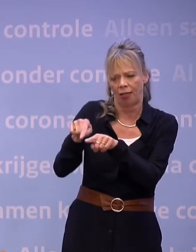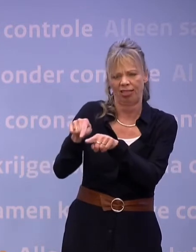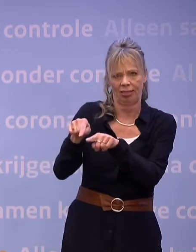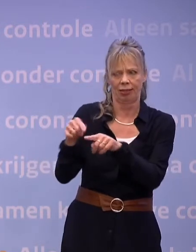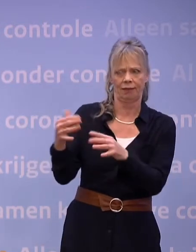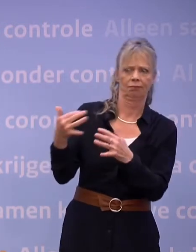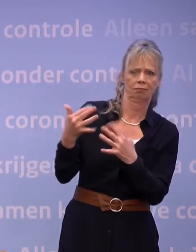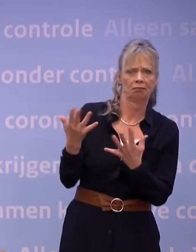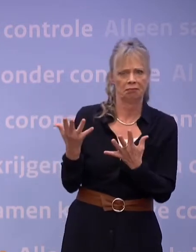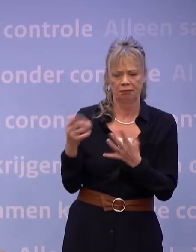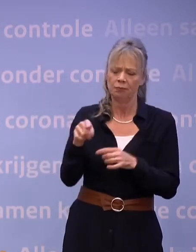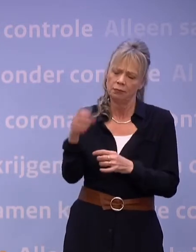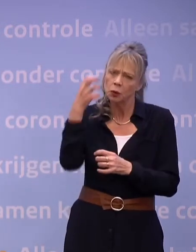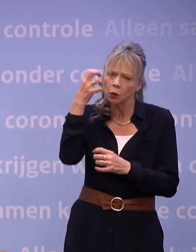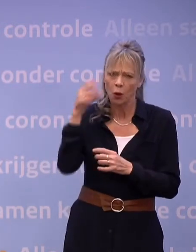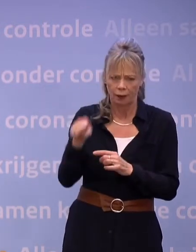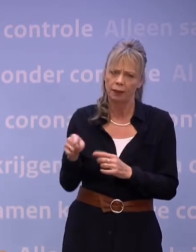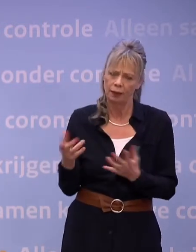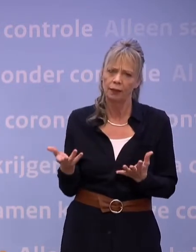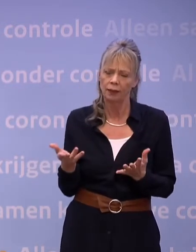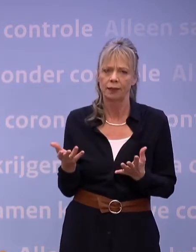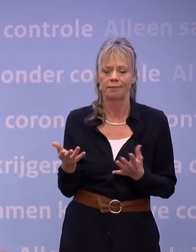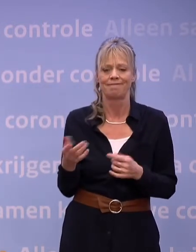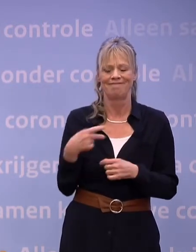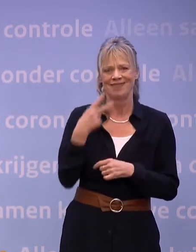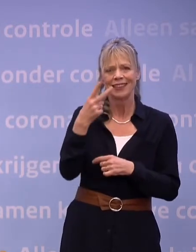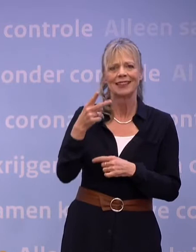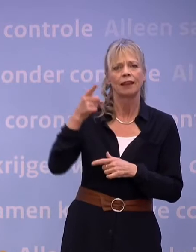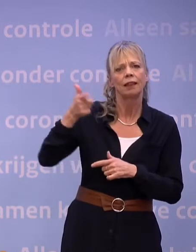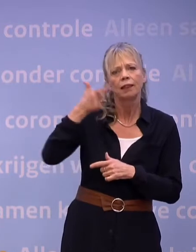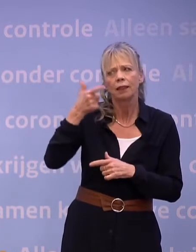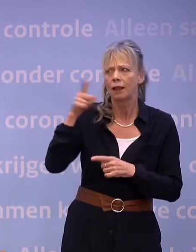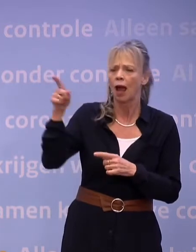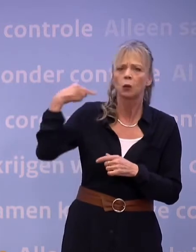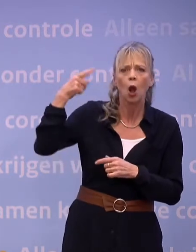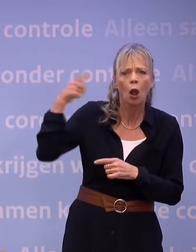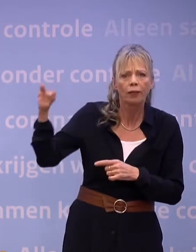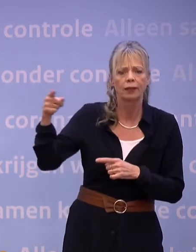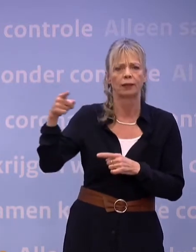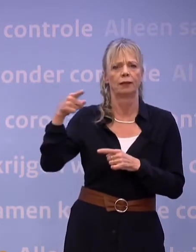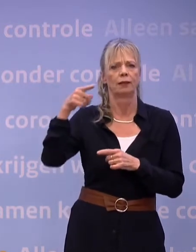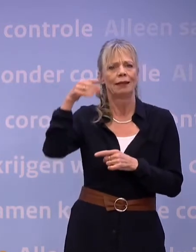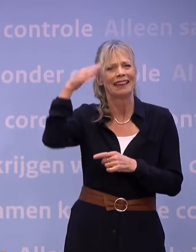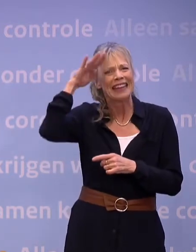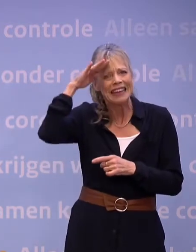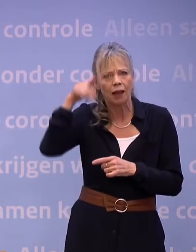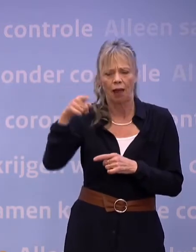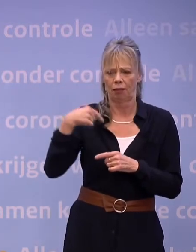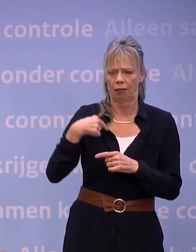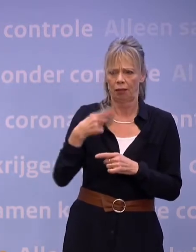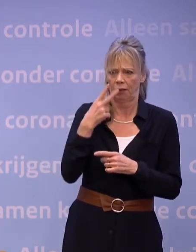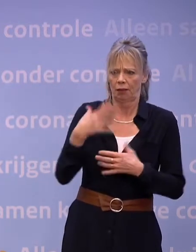maken we ons grote zorgen. De beelden uit Londen en nu ook uit Ierland zijn alarmerend.